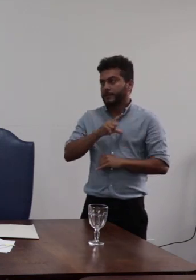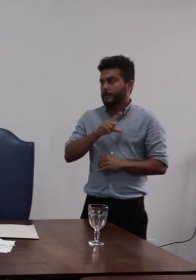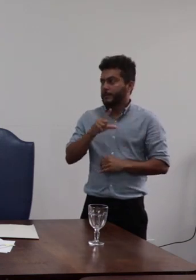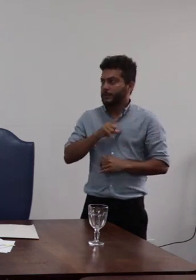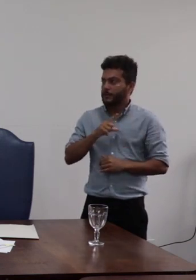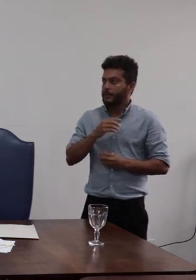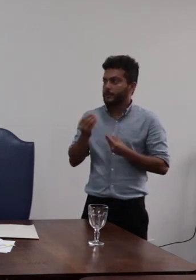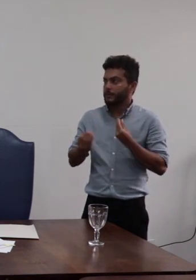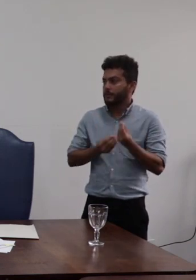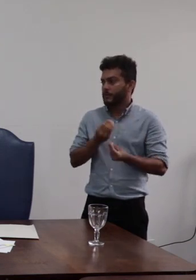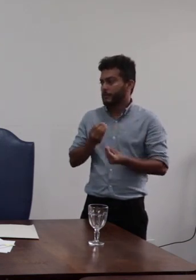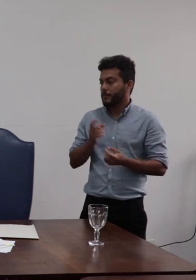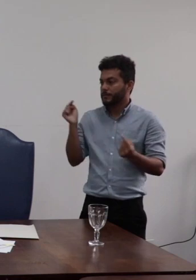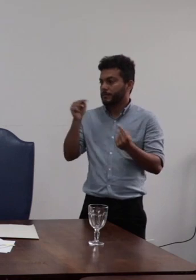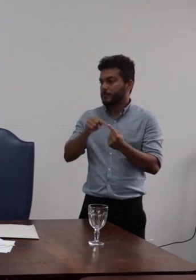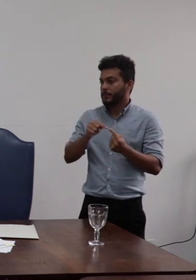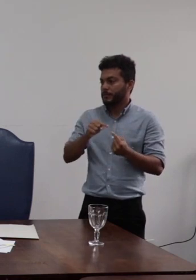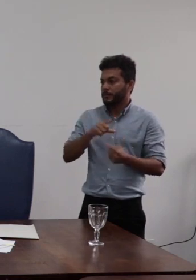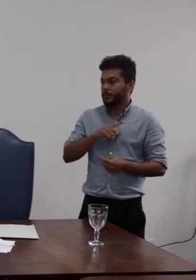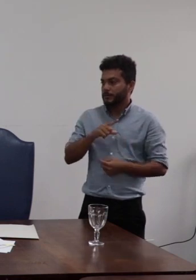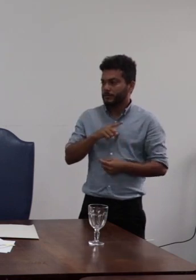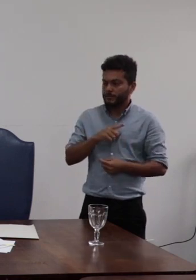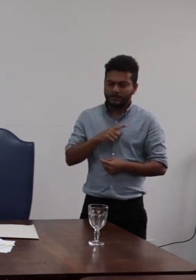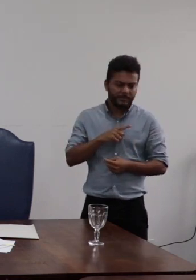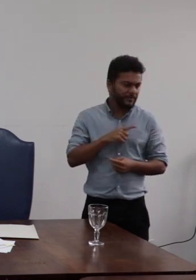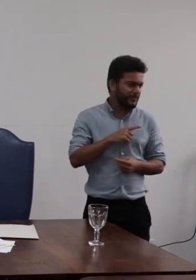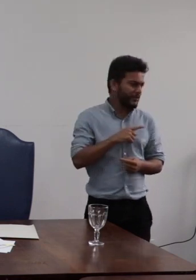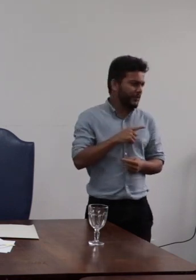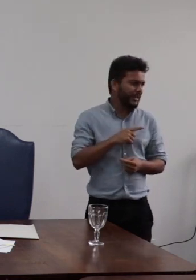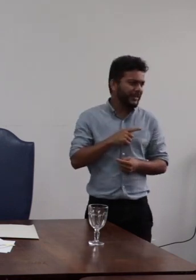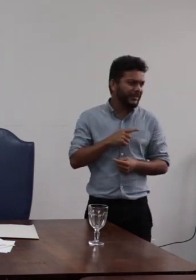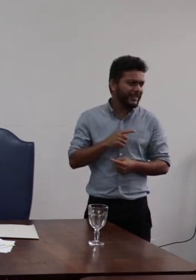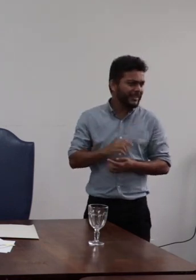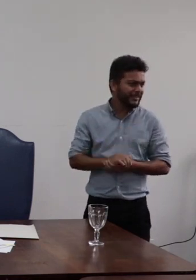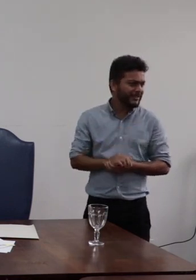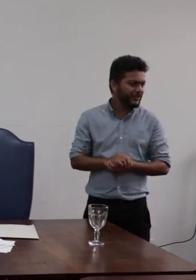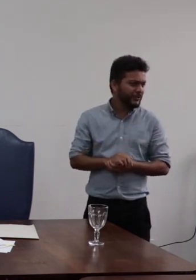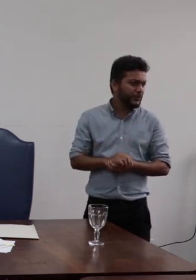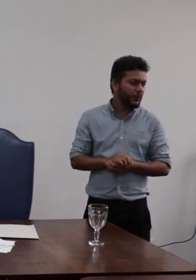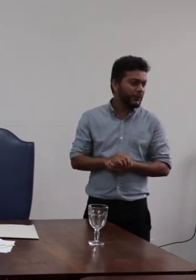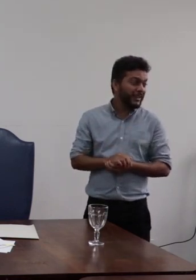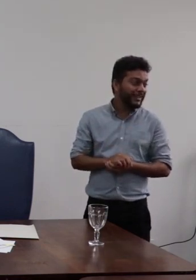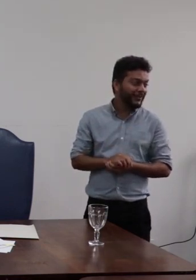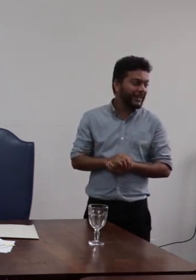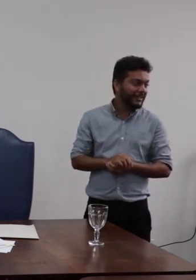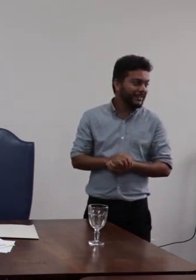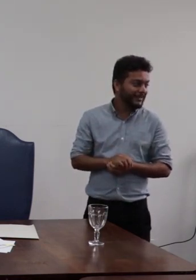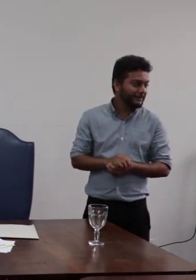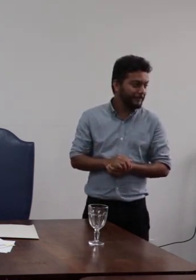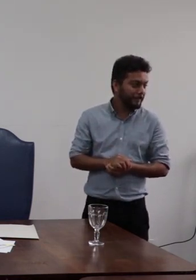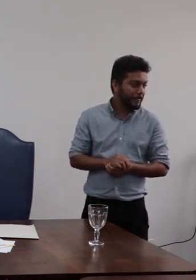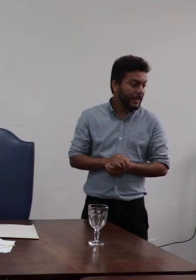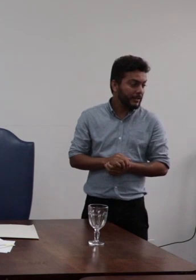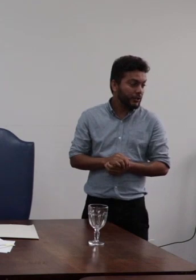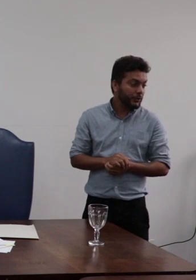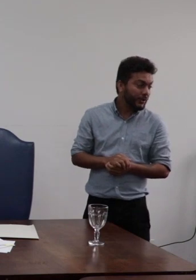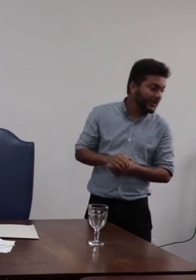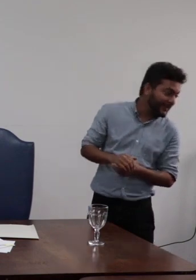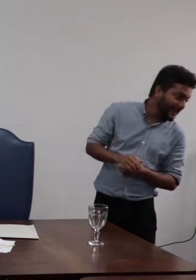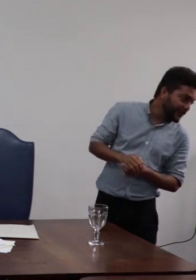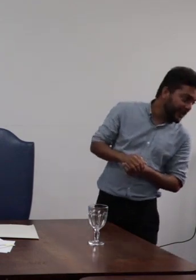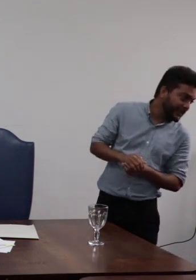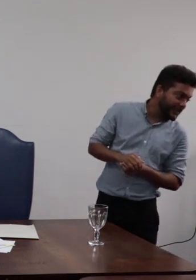desconstrução da capacidade de atuação da servidora como gestora e mais além como servidora pública em